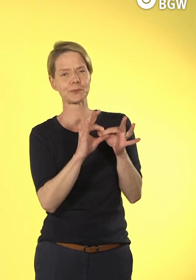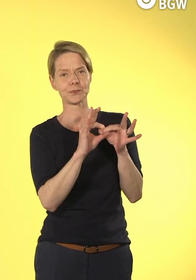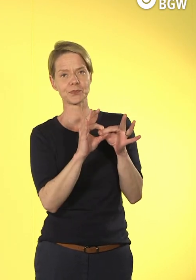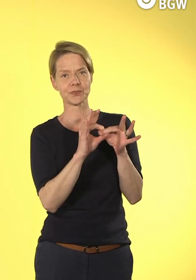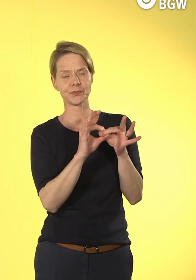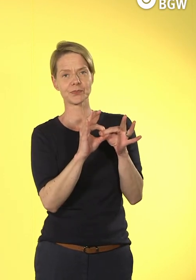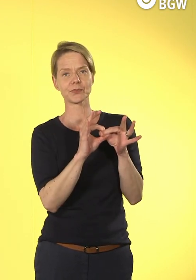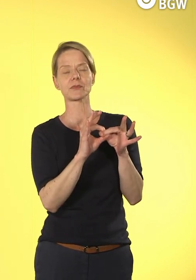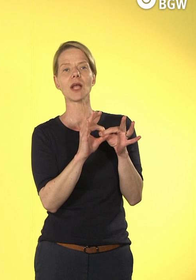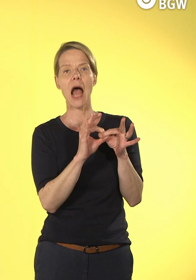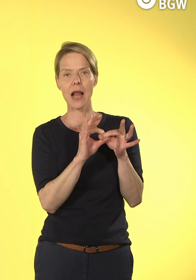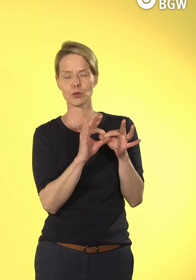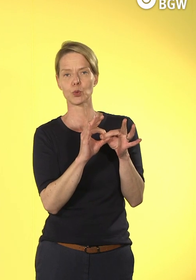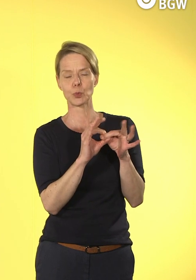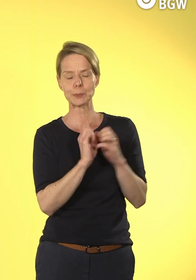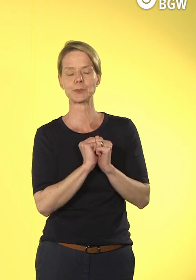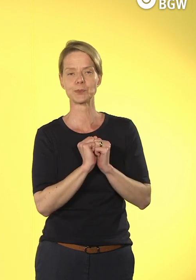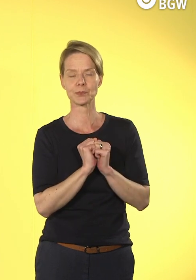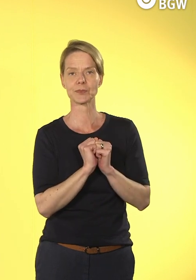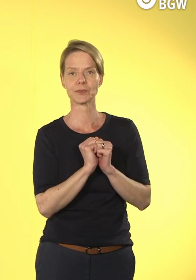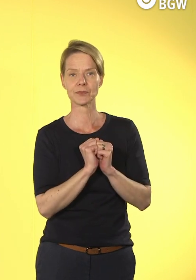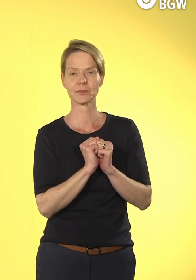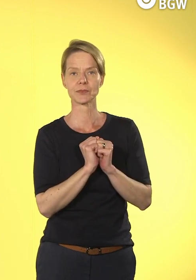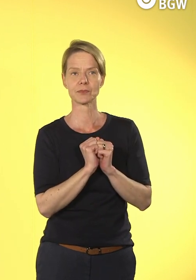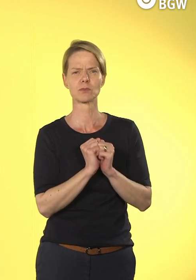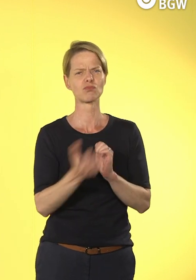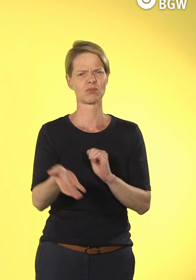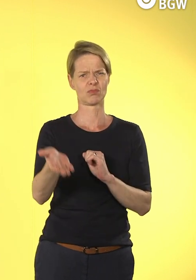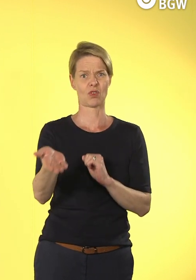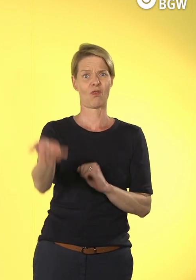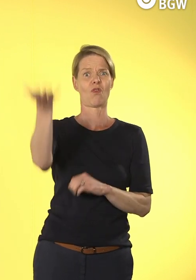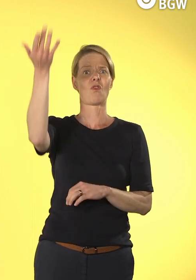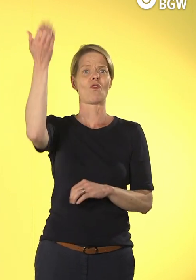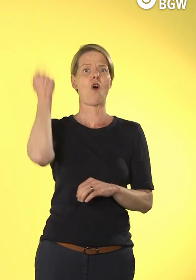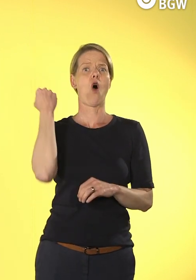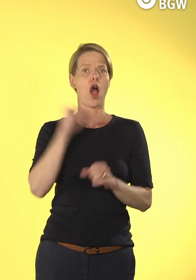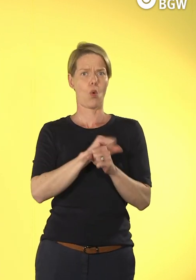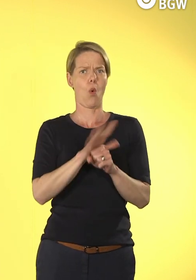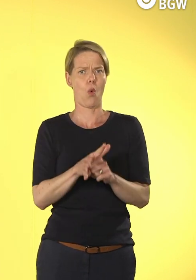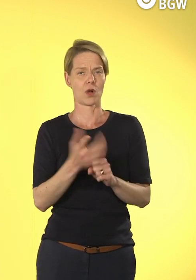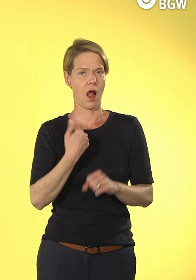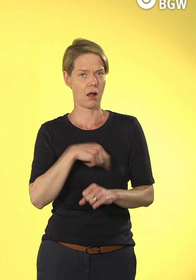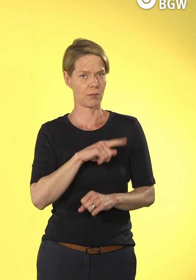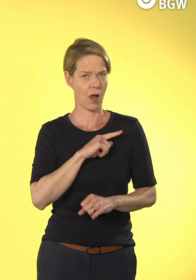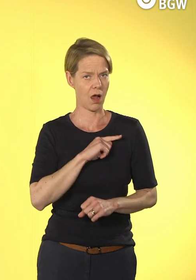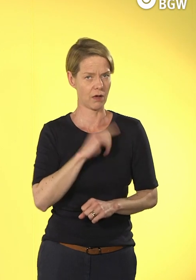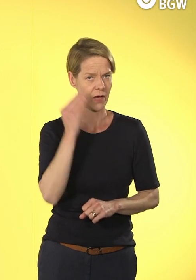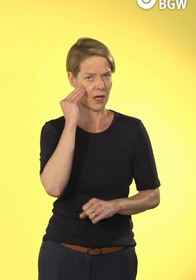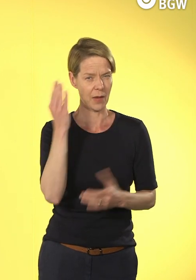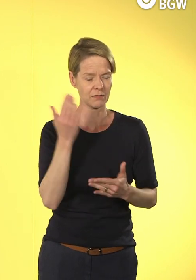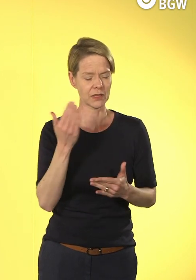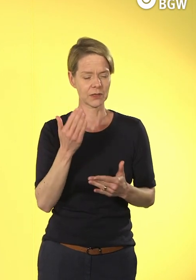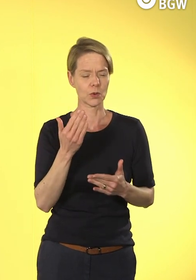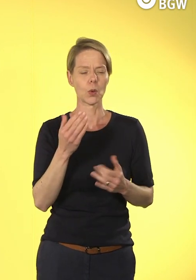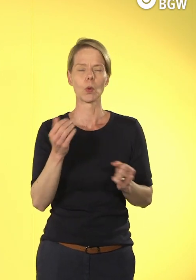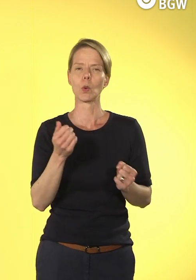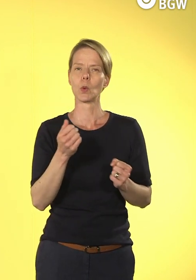Wir haben festgestellt, allerdings schon lange vor der Pandemie, dass es zunehmend Kinder und Jugendliche